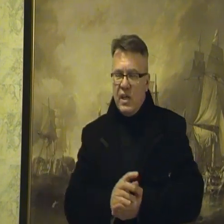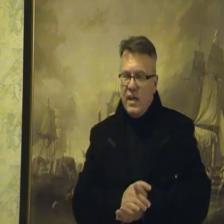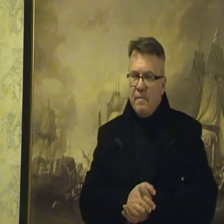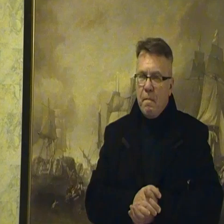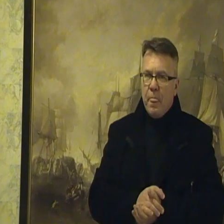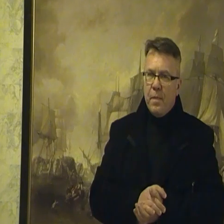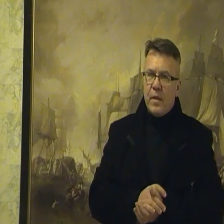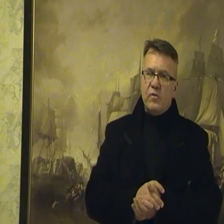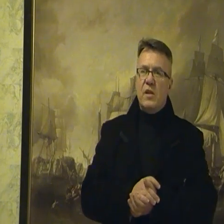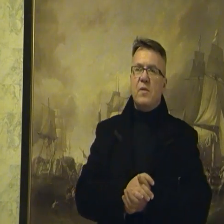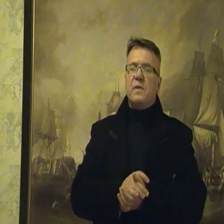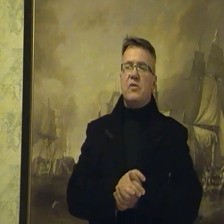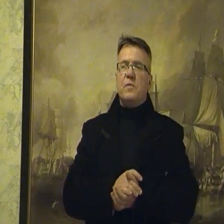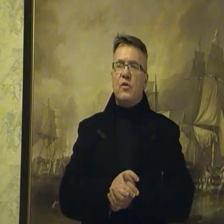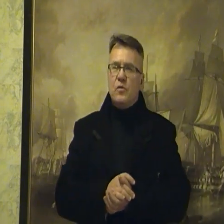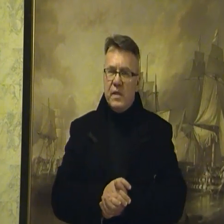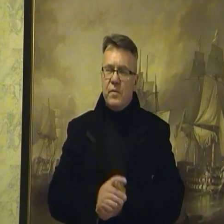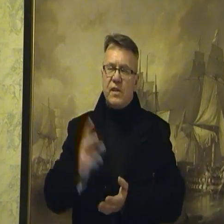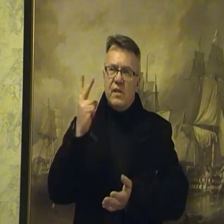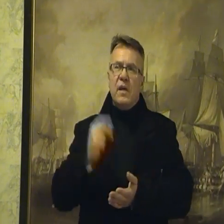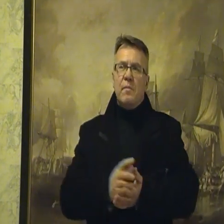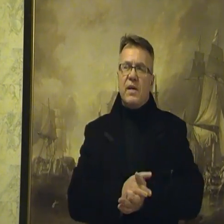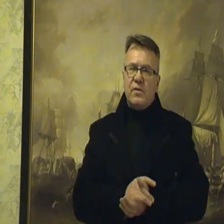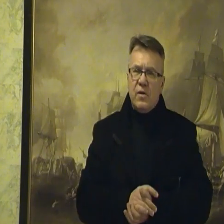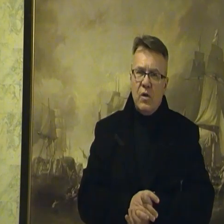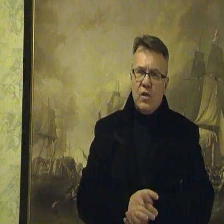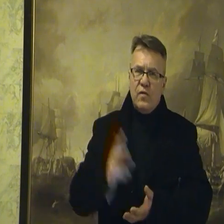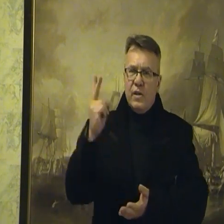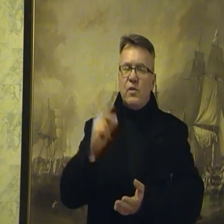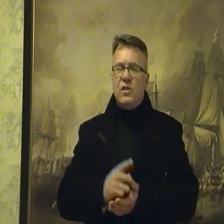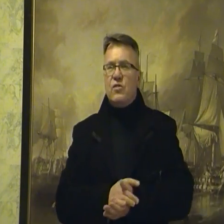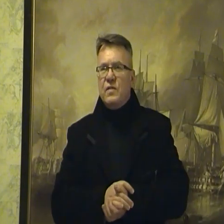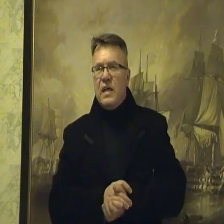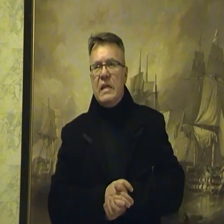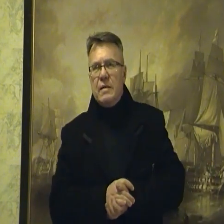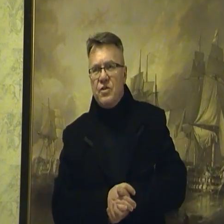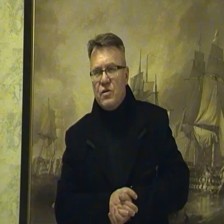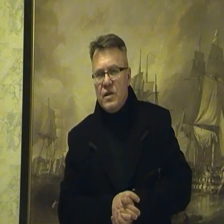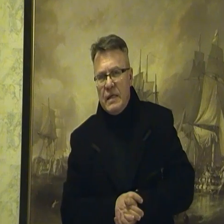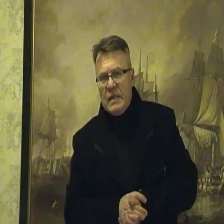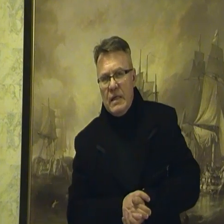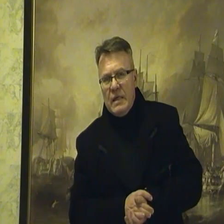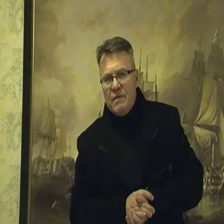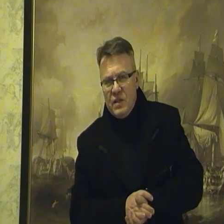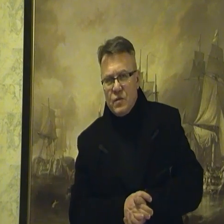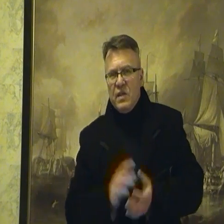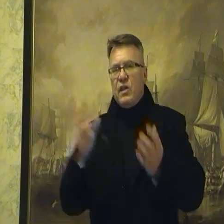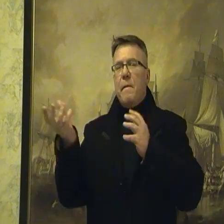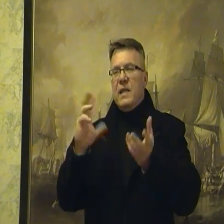czynienia. Musieli mieć bardzo dobre dokumenty, bo kiedy pokazują dwóch numerodystów na brzegach Wisły i komentarz,